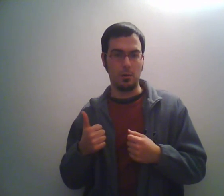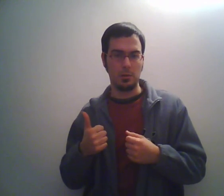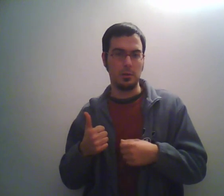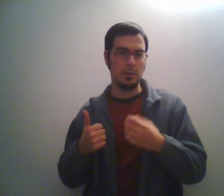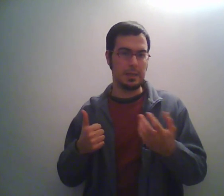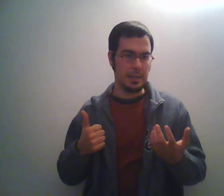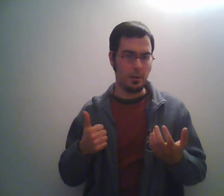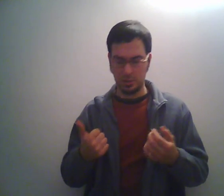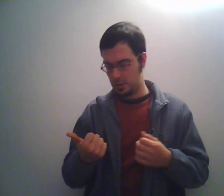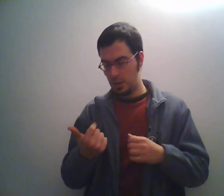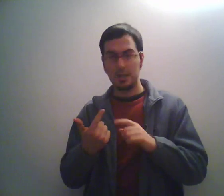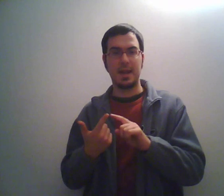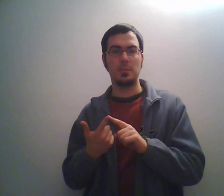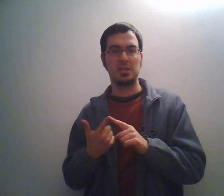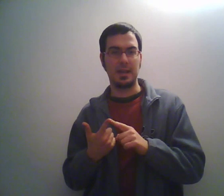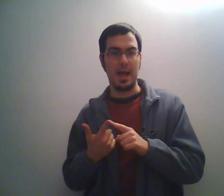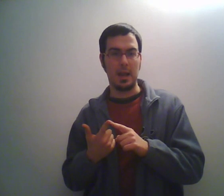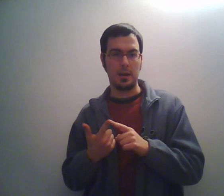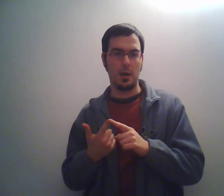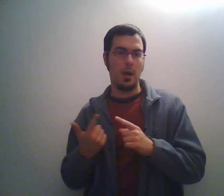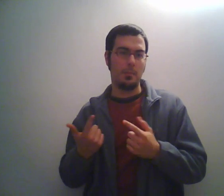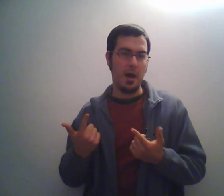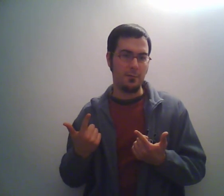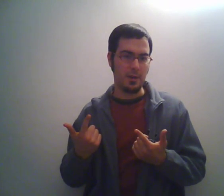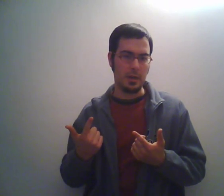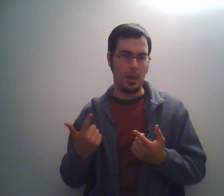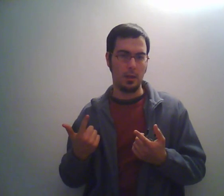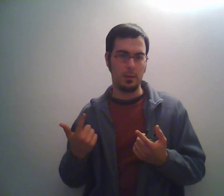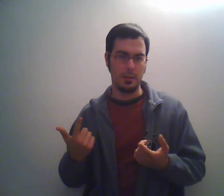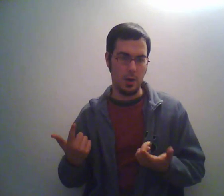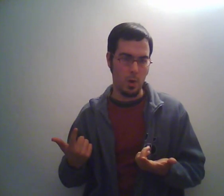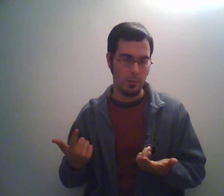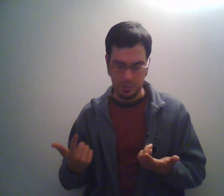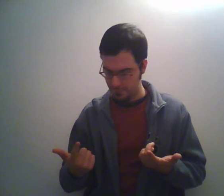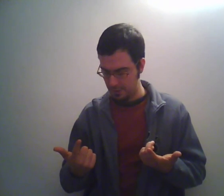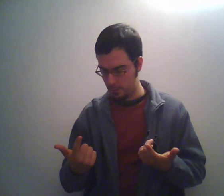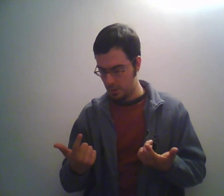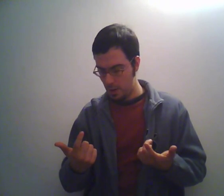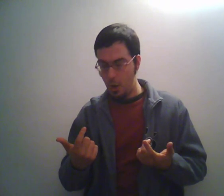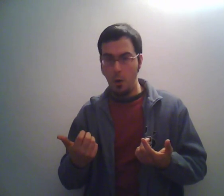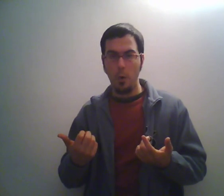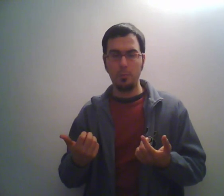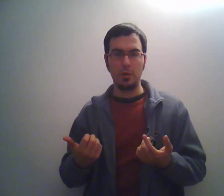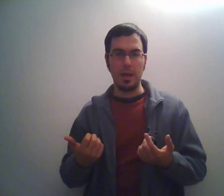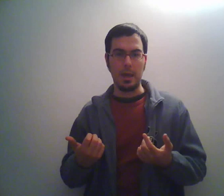di Iros, Sarah Michelle Gellar, Buffy dell'omonimo telefilm oppure